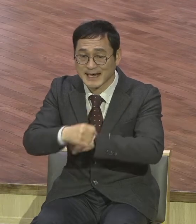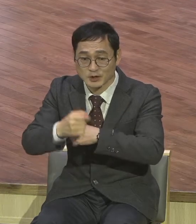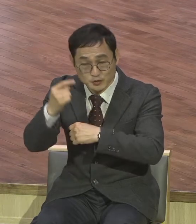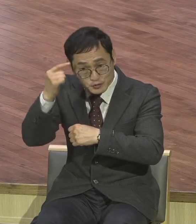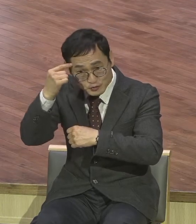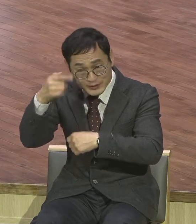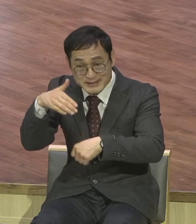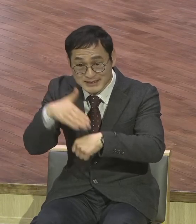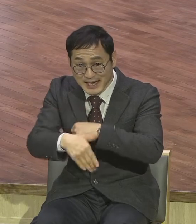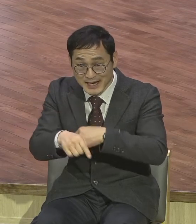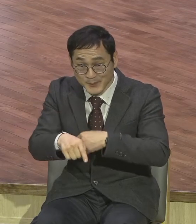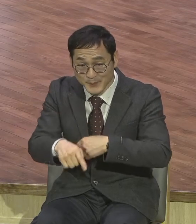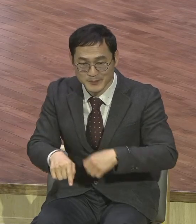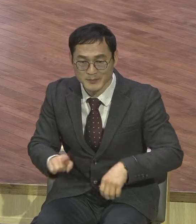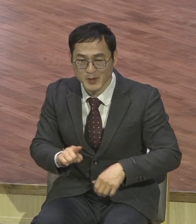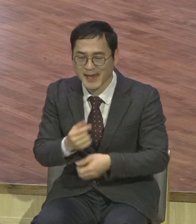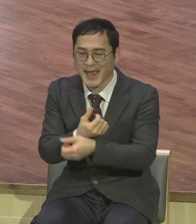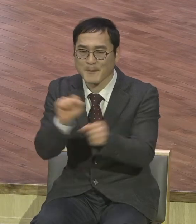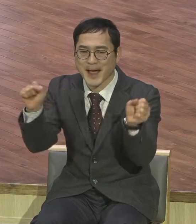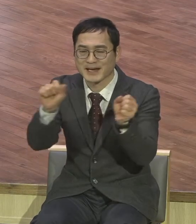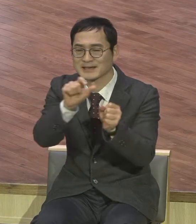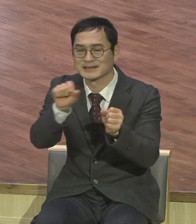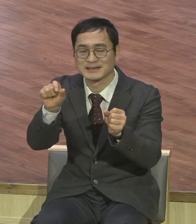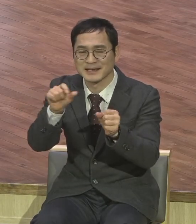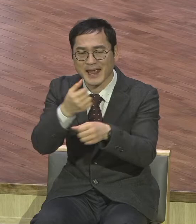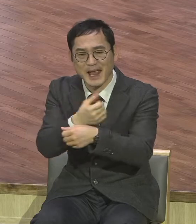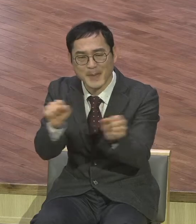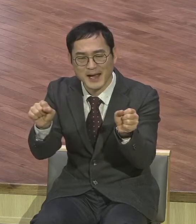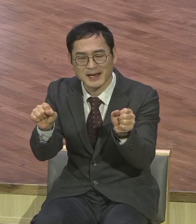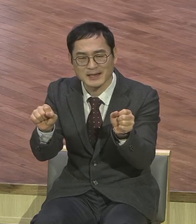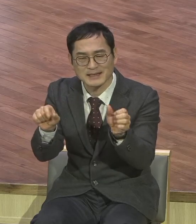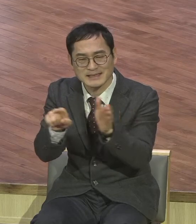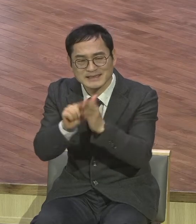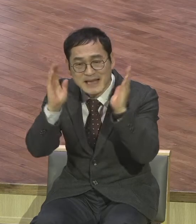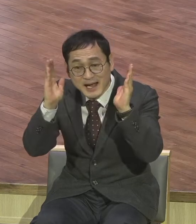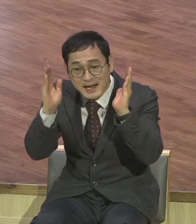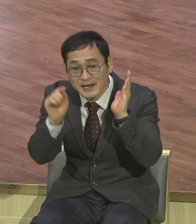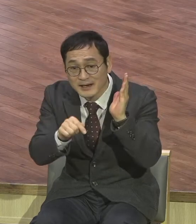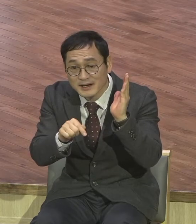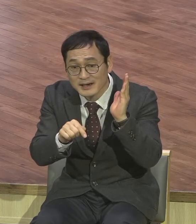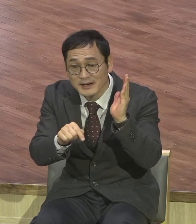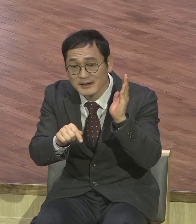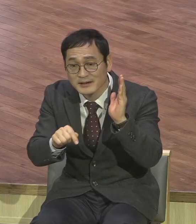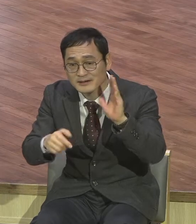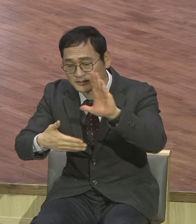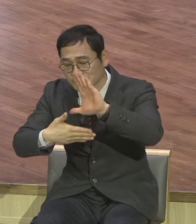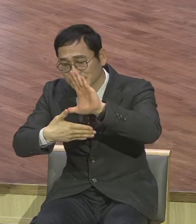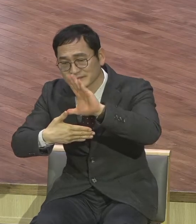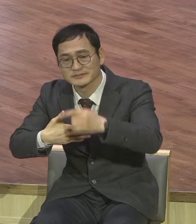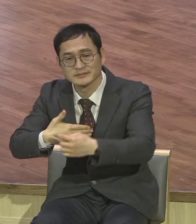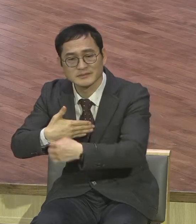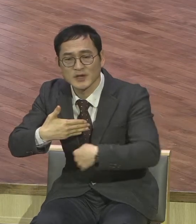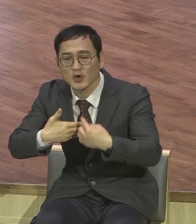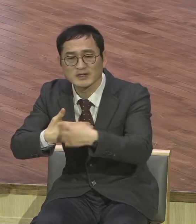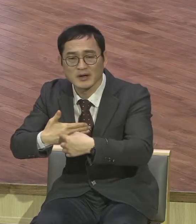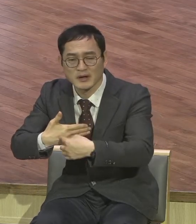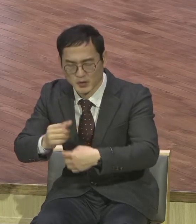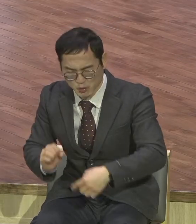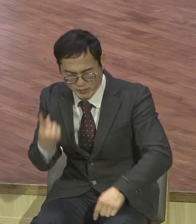해방신학이라는데 이 해방신학이 사상이 남미에서 나와서 제 처음에 남미 신부가 천주교